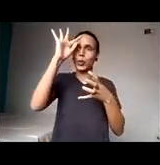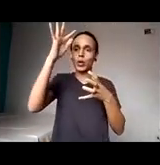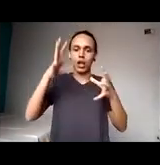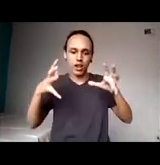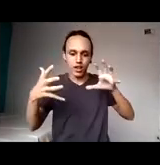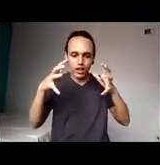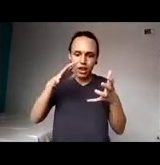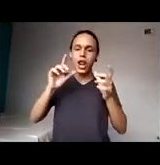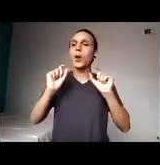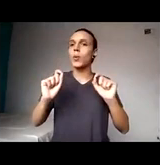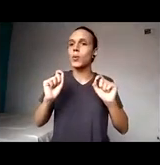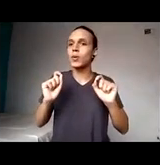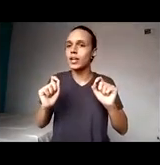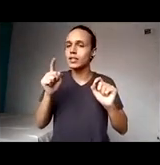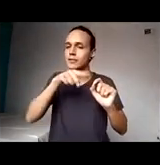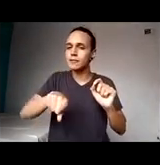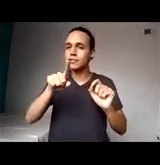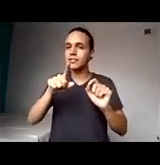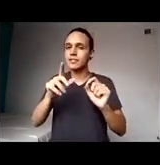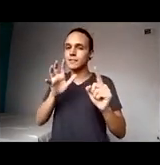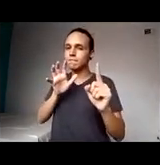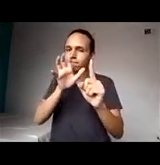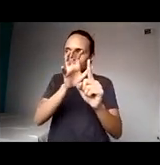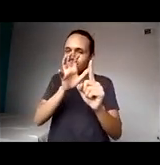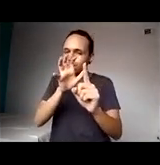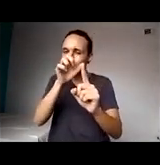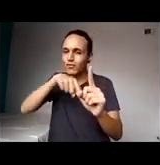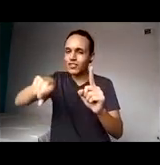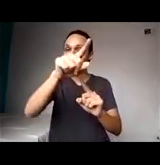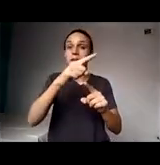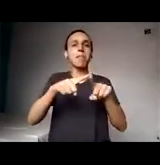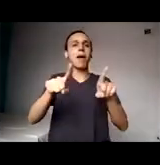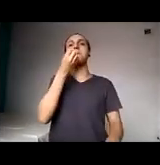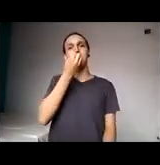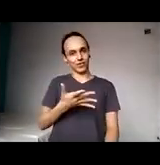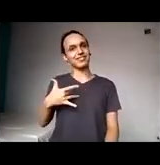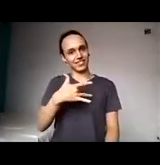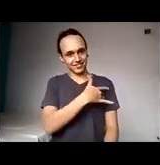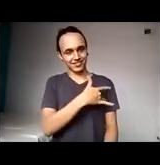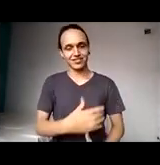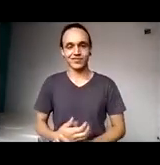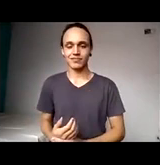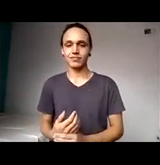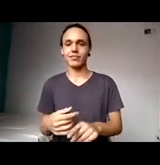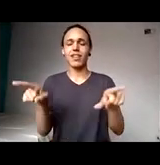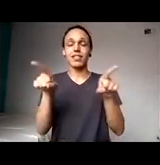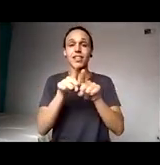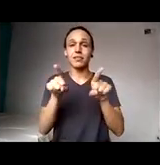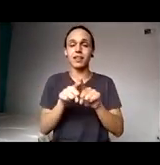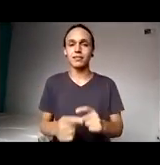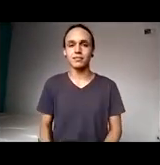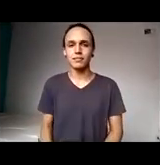saudavelmente. Vou também para você, Márcia,